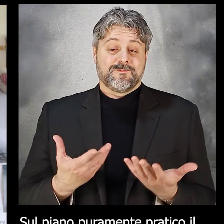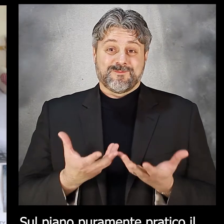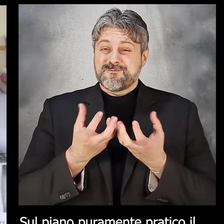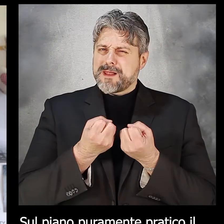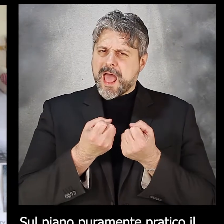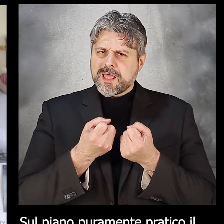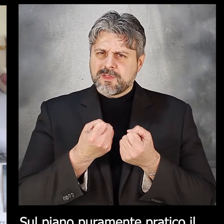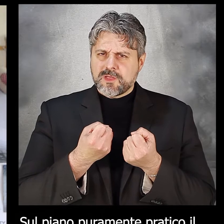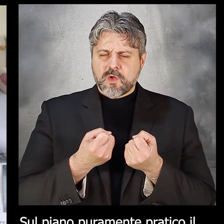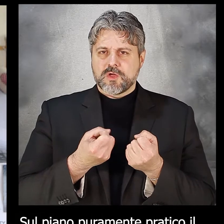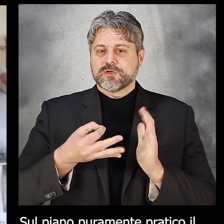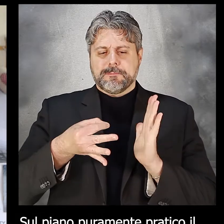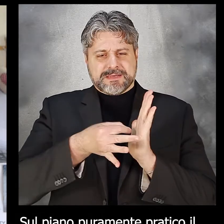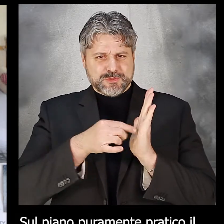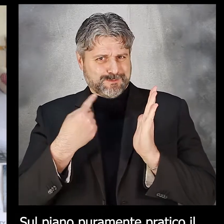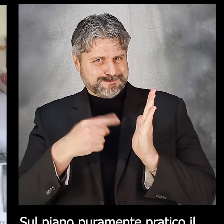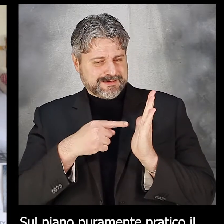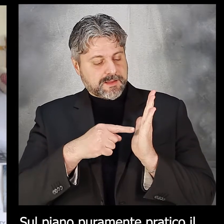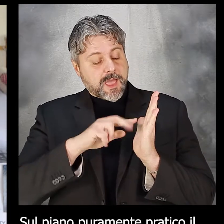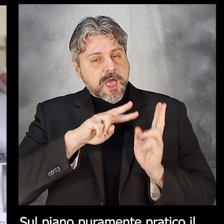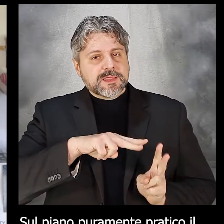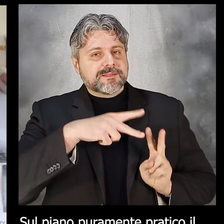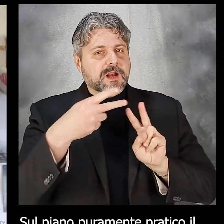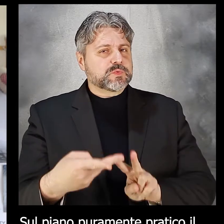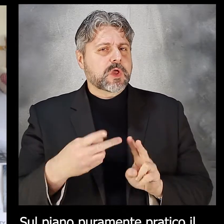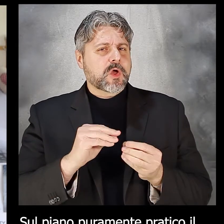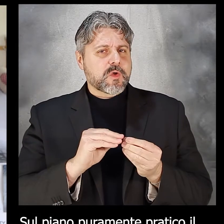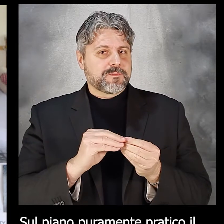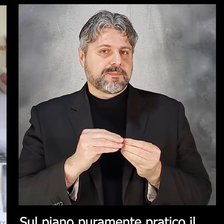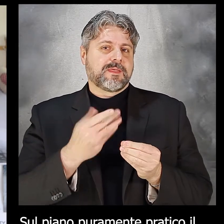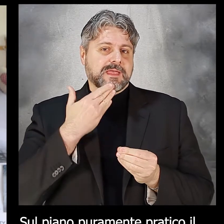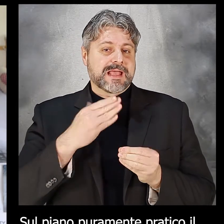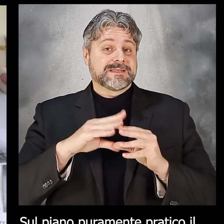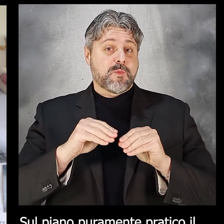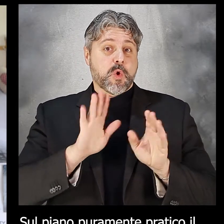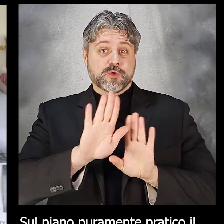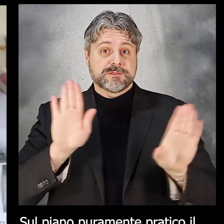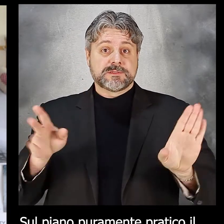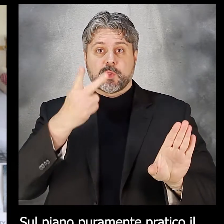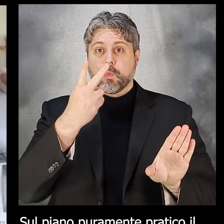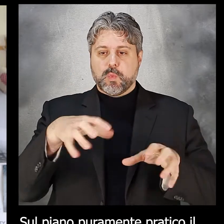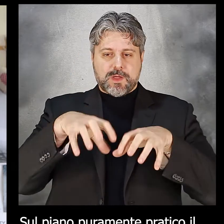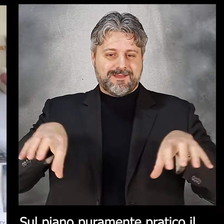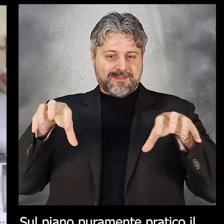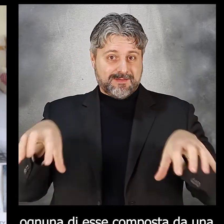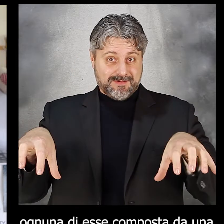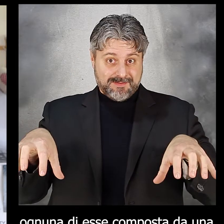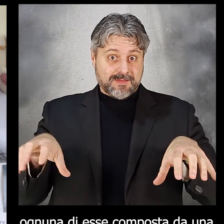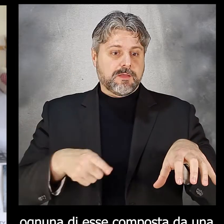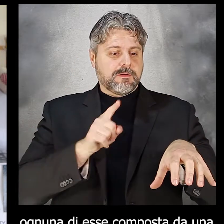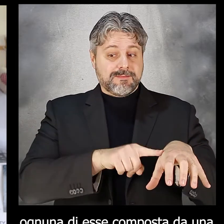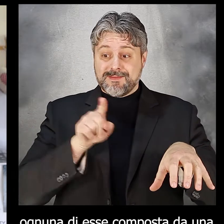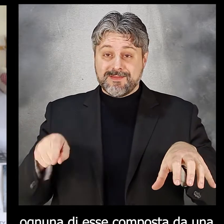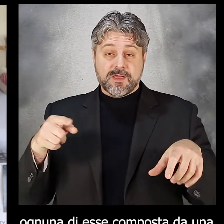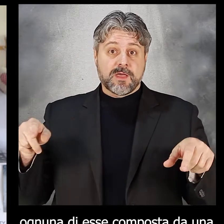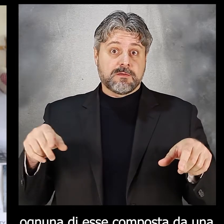piano puramente pratico, il principio è stato quindi tradotto in una mostra suddivisa in due sezioni, ognuna